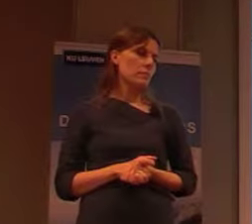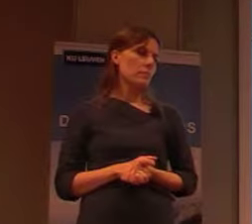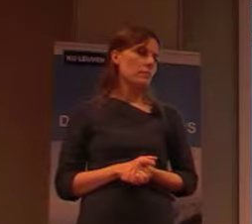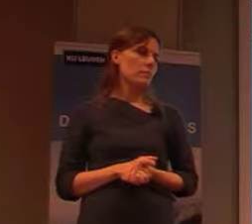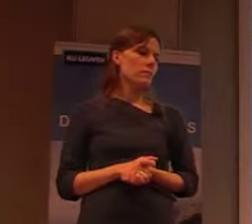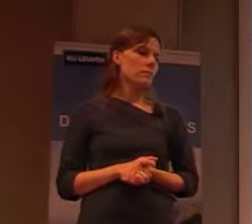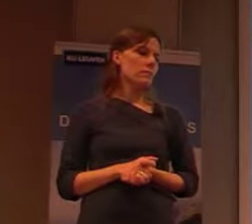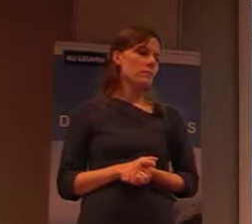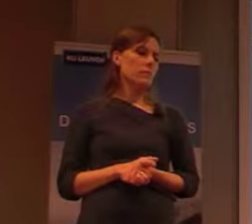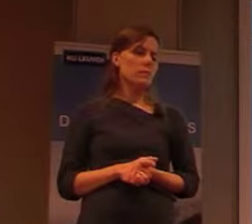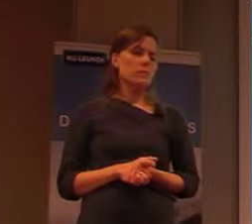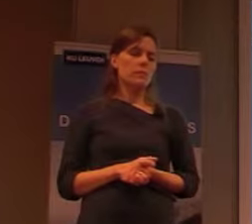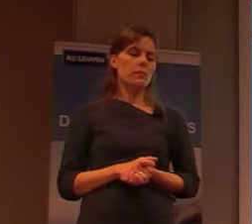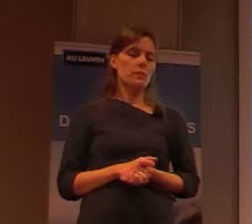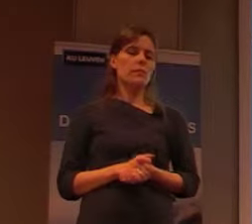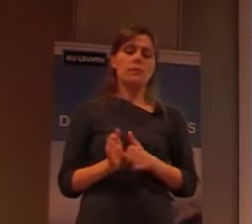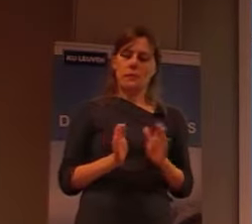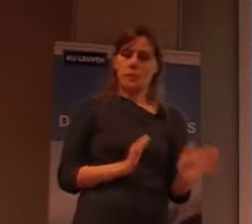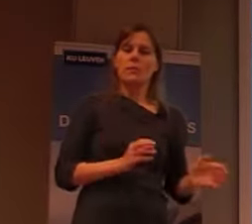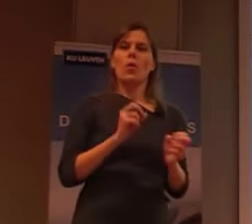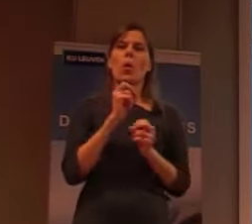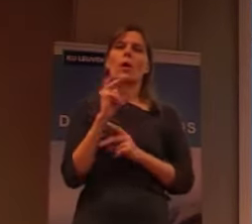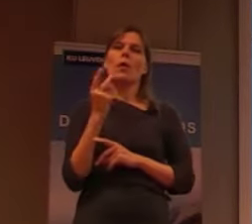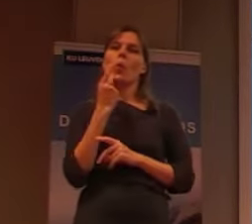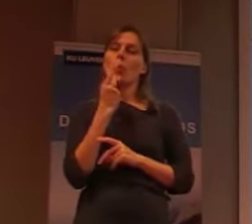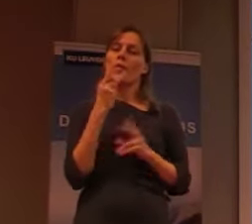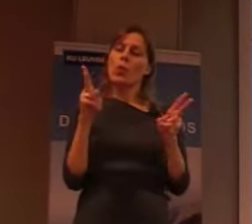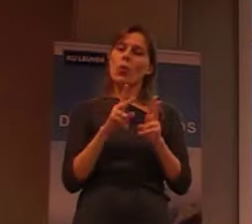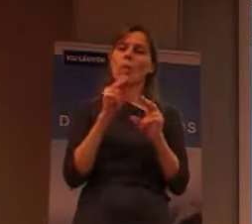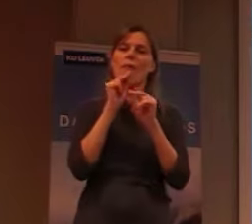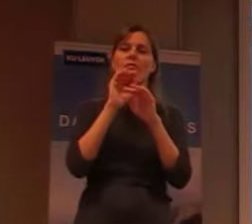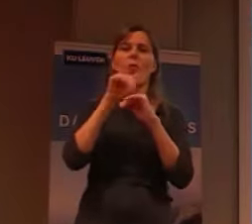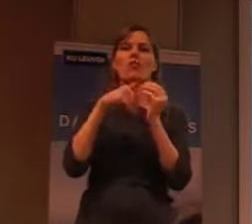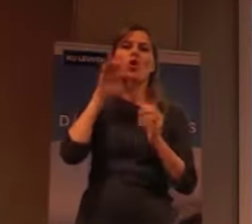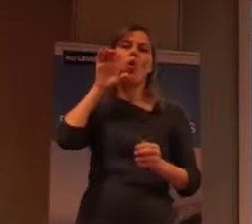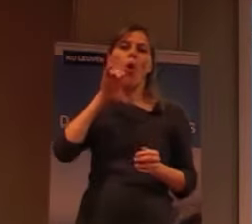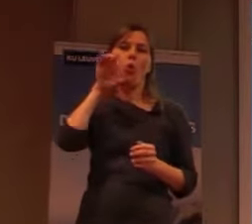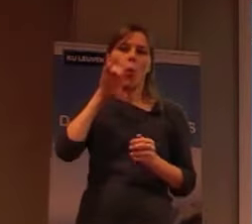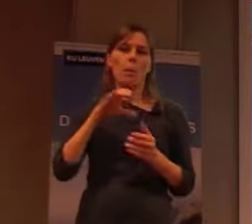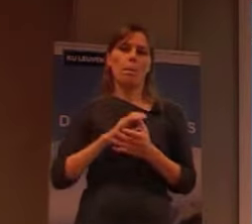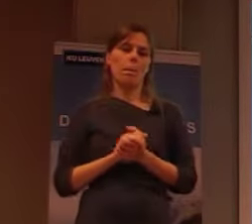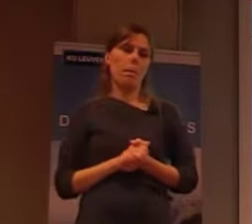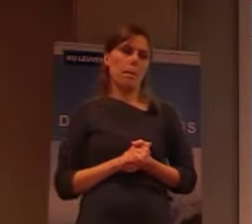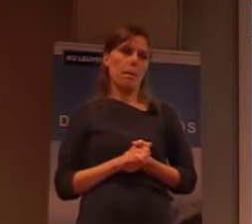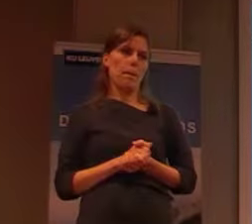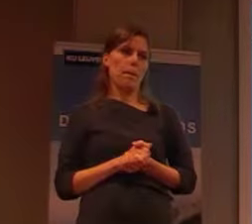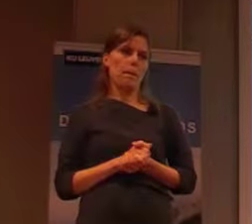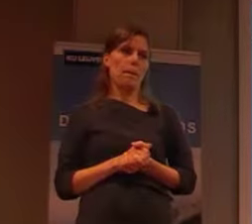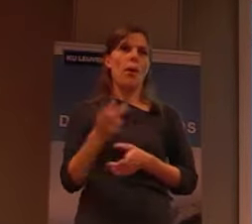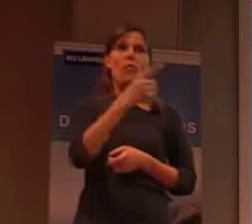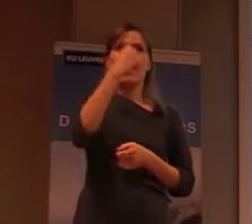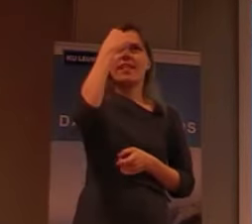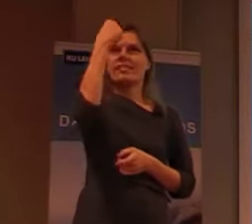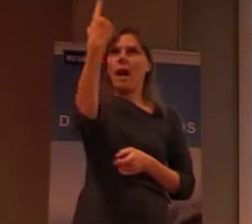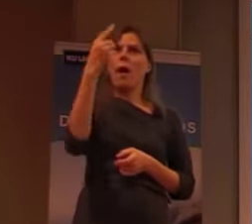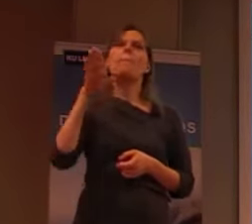Oké, dan wil ik het eventjes hebben over Congo. Je zal verwachten van een Belg die een tour